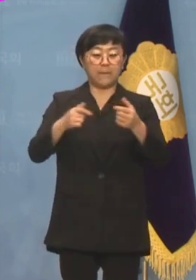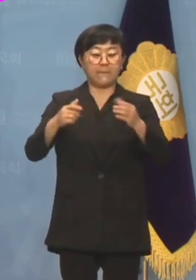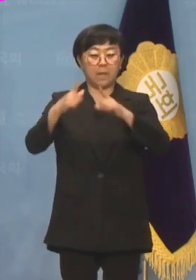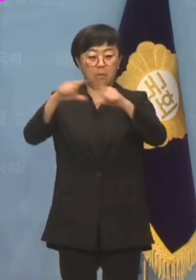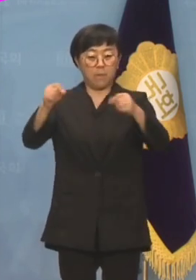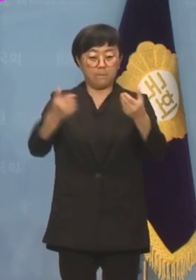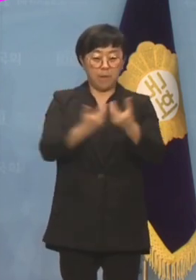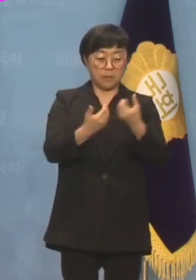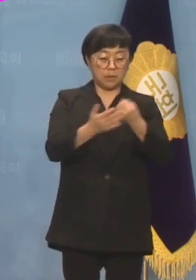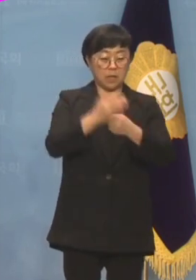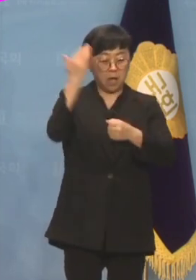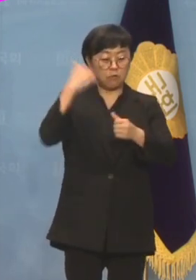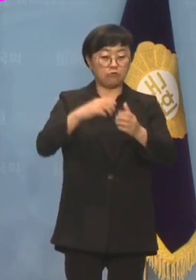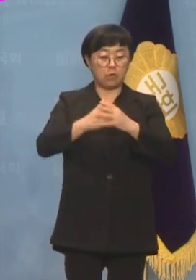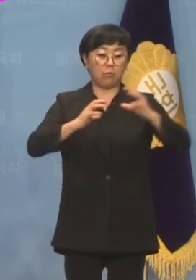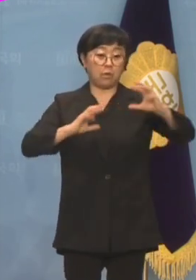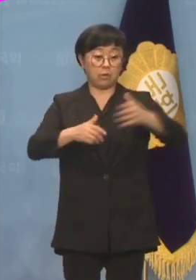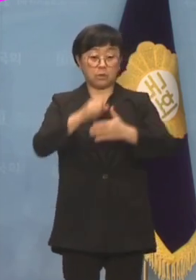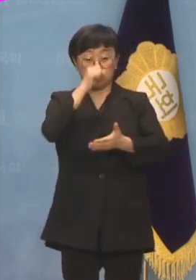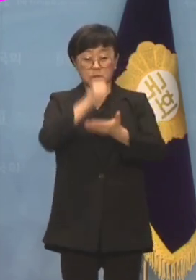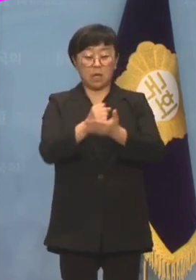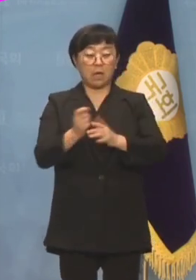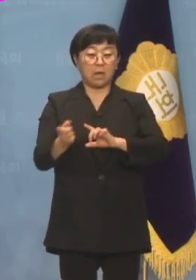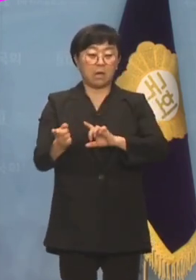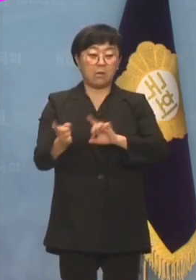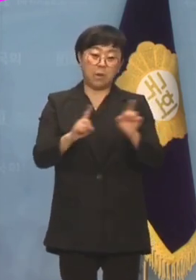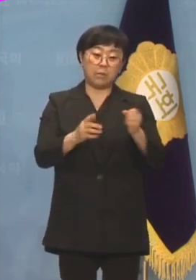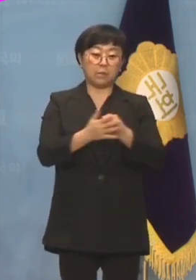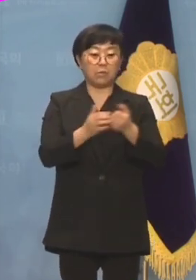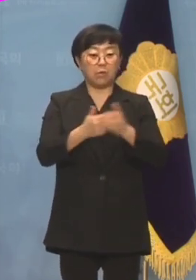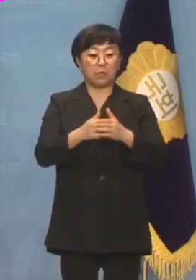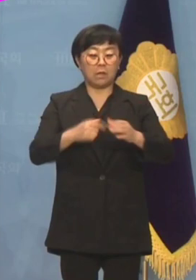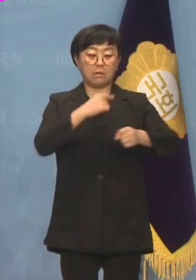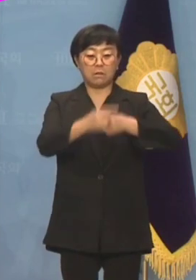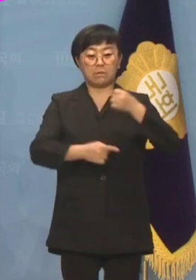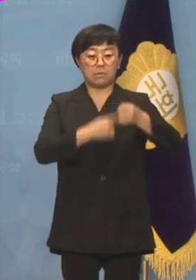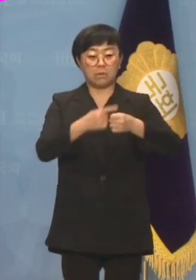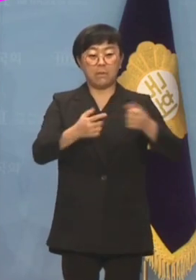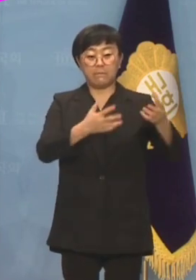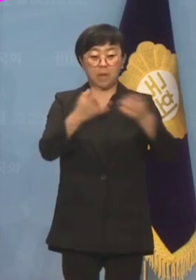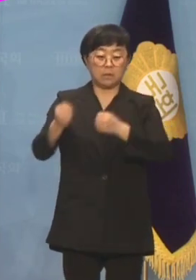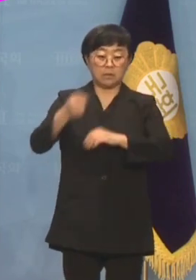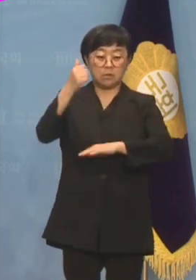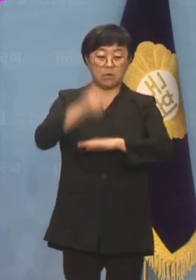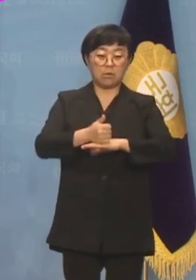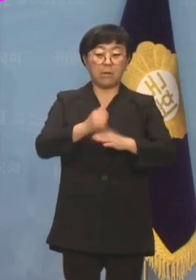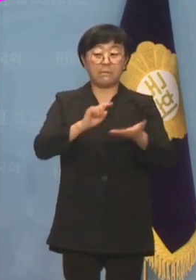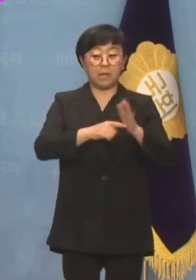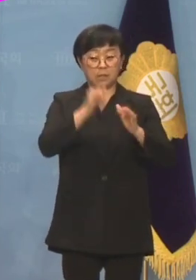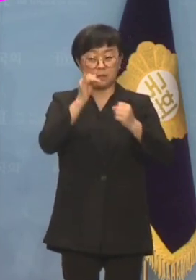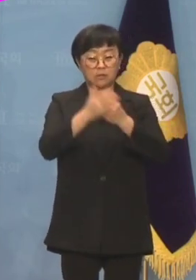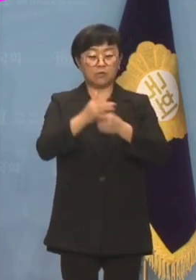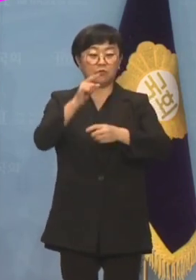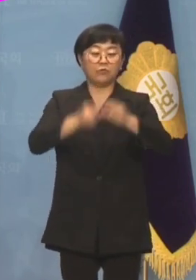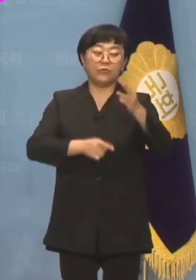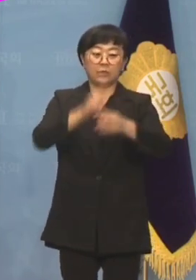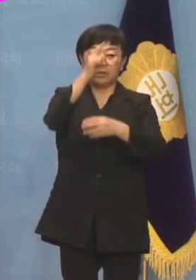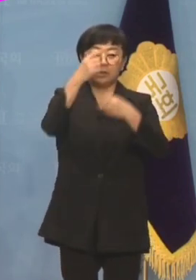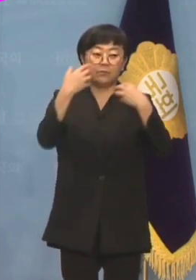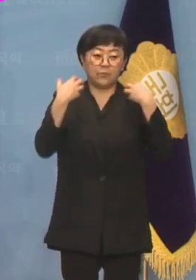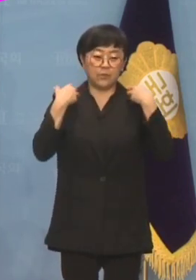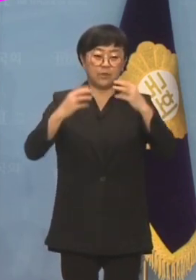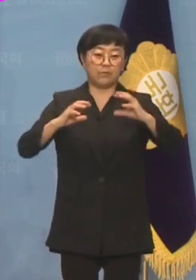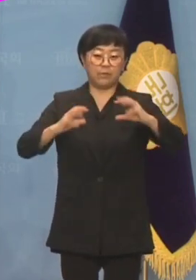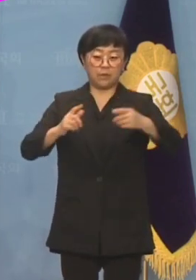자취한 대한민국의 외교를 정상화하고 불과 1년 사이 수많은 성과를 올리고 있는 윤석열